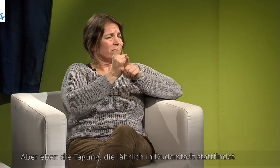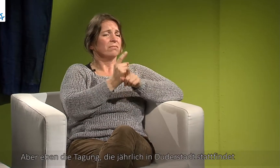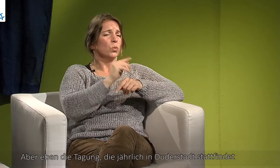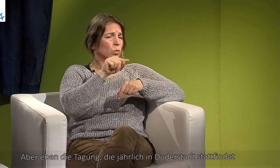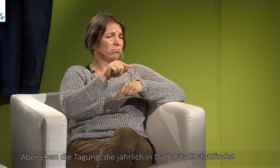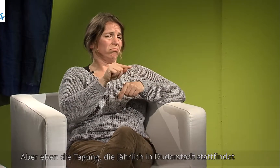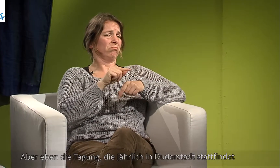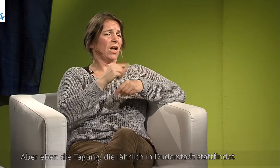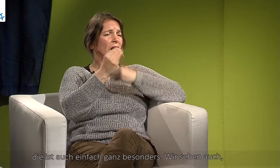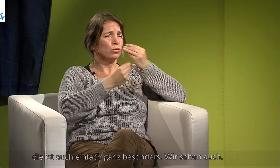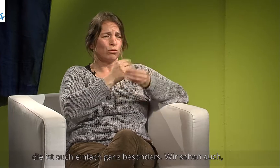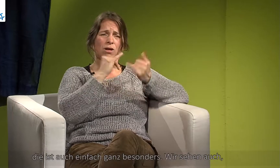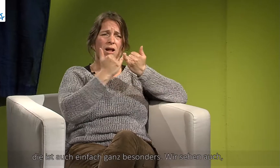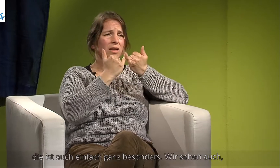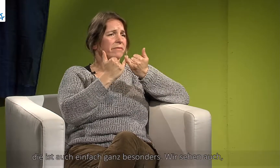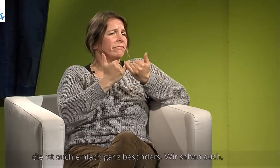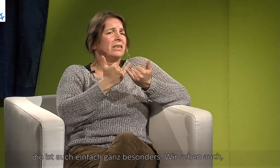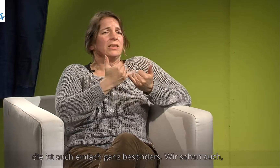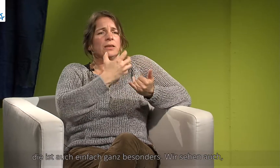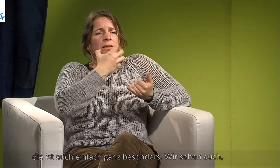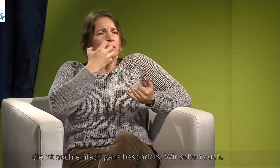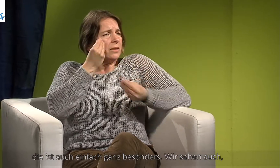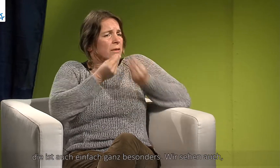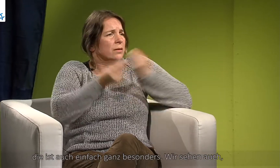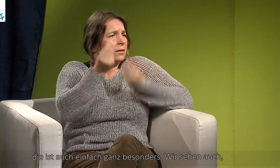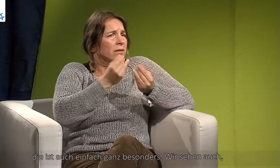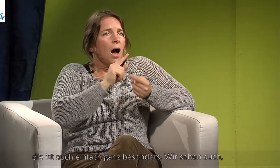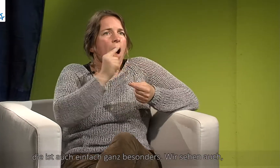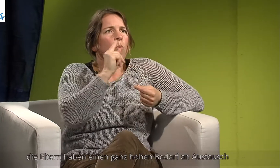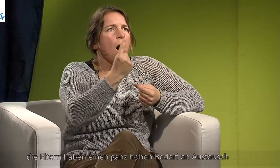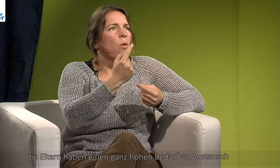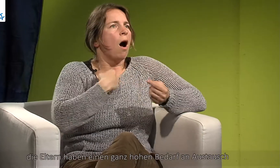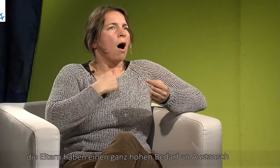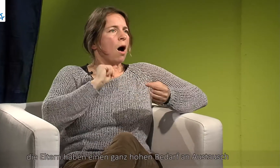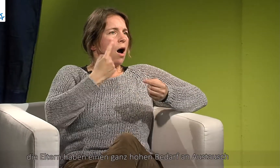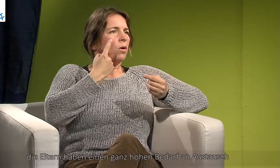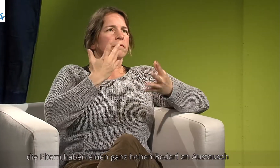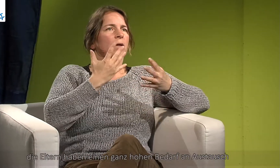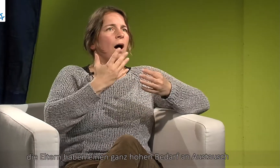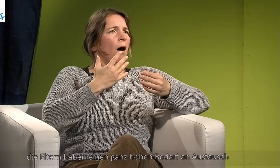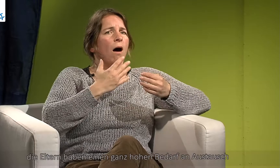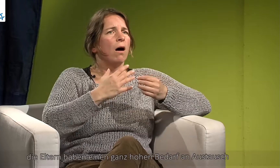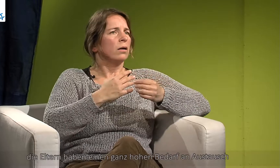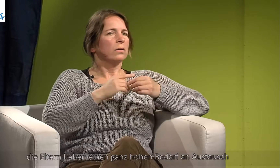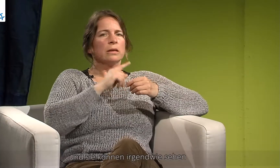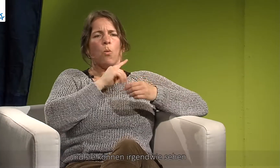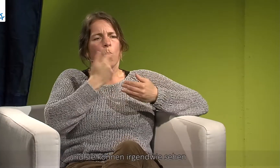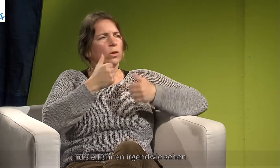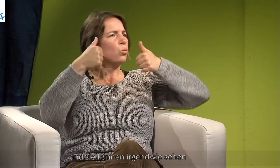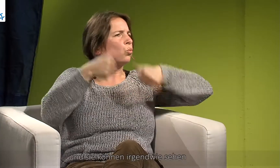stattfindet, die ist einfach auch ganz besonders. Und wir sehen da auch, die Eltern haben ganz hohen Bedarf an Austausch und sie können